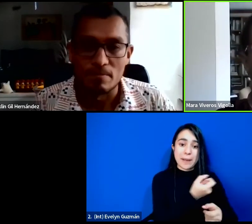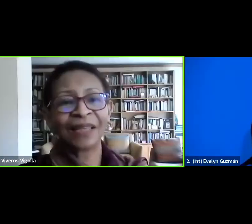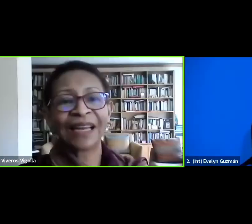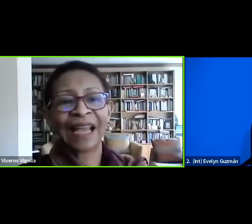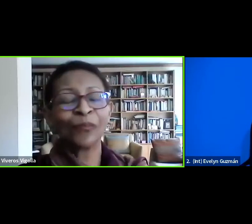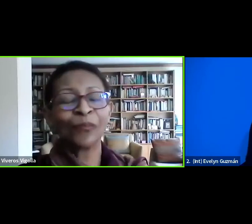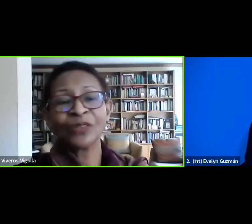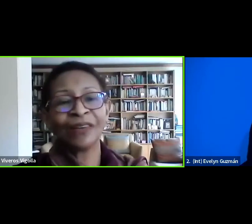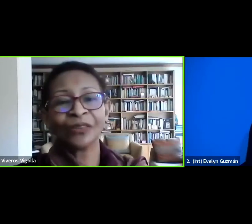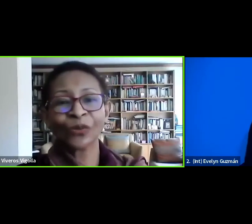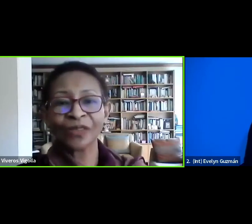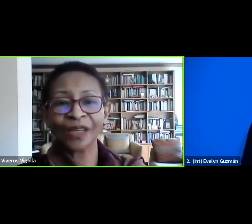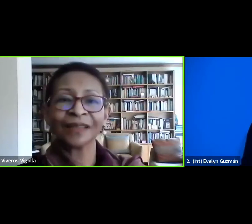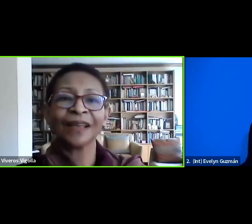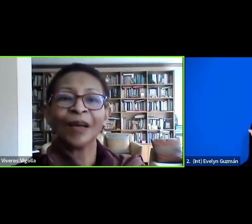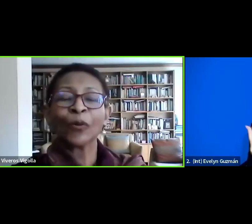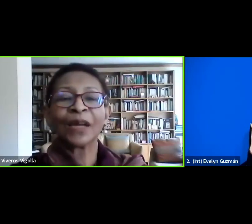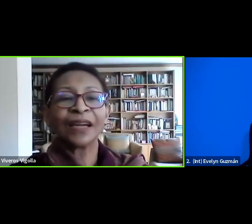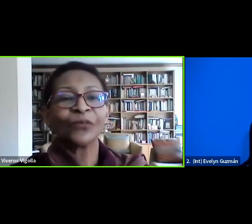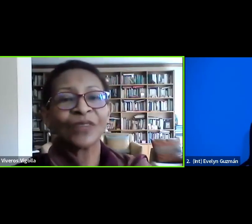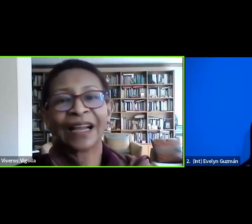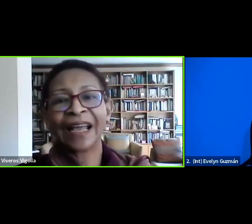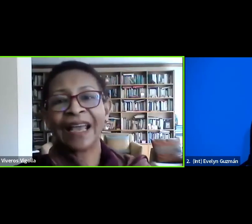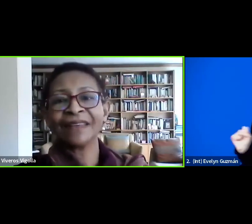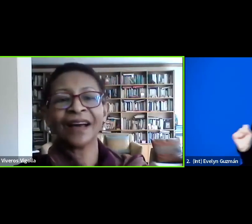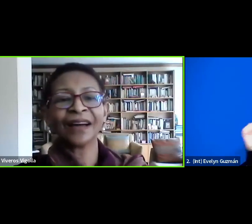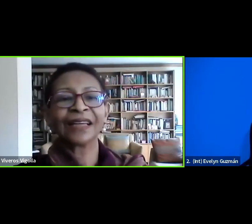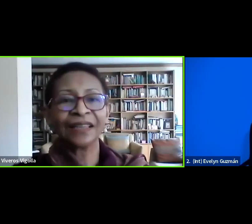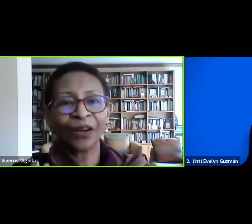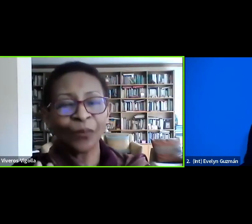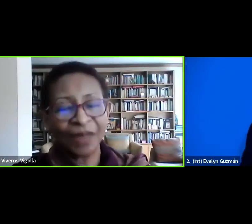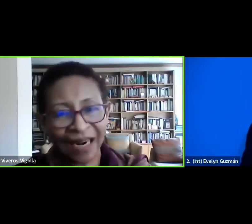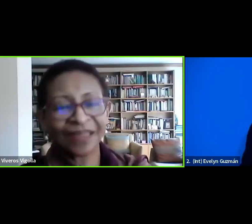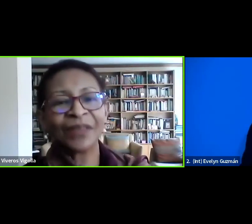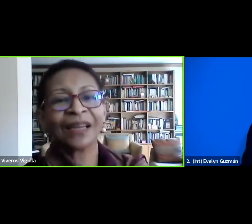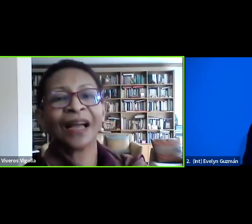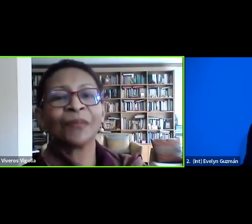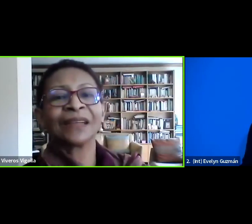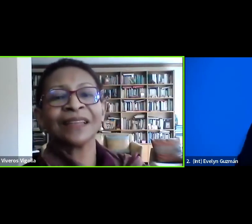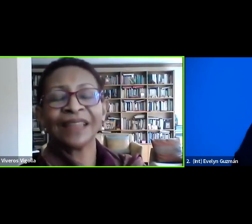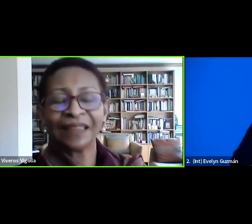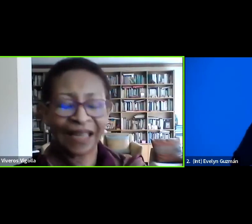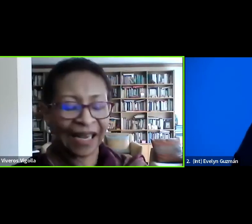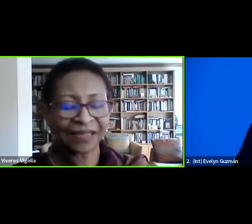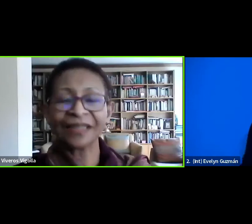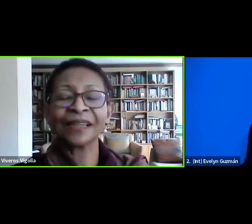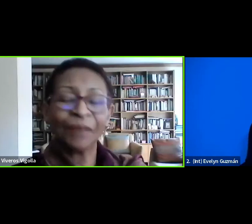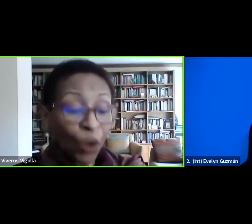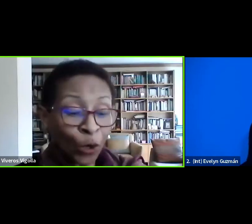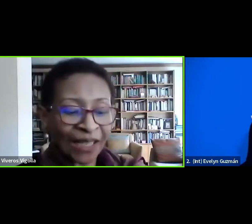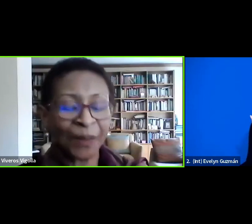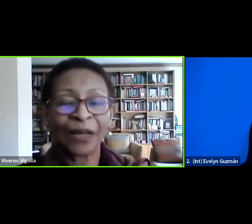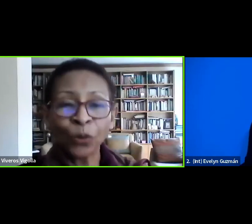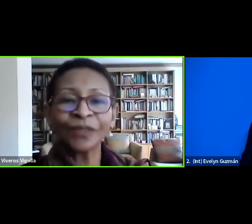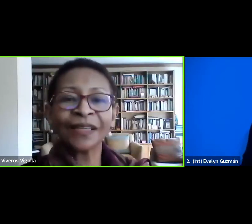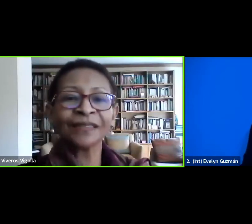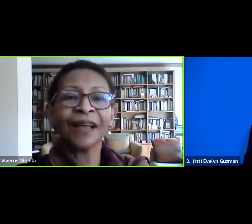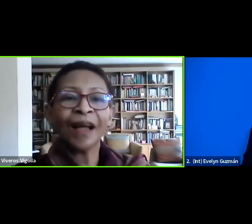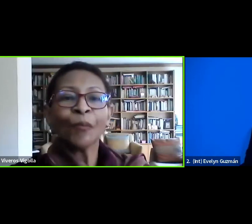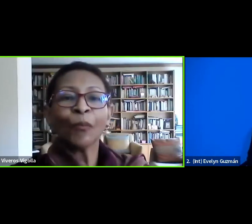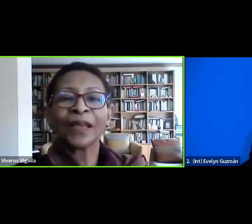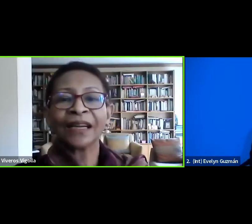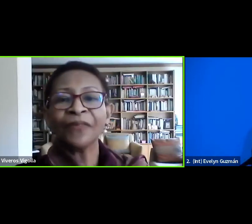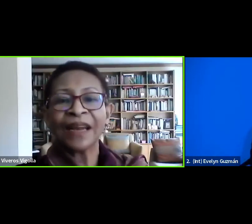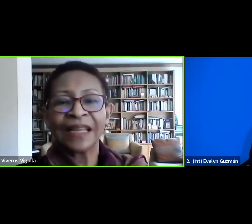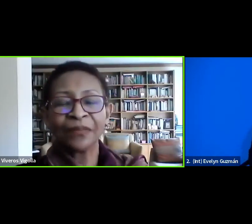casi una tarea imposible, entonces voy a renunciar a ella, quiero mirar también, además, entender mejor las preguntas.